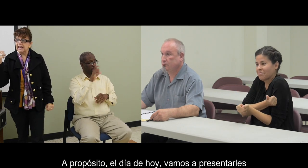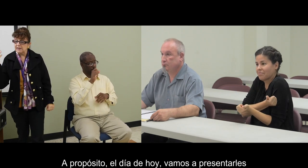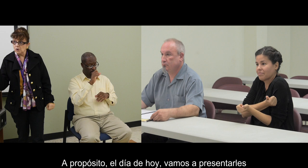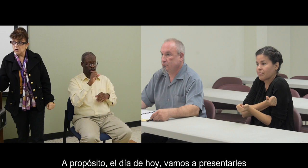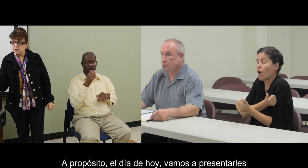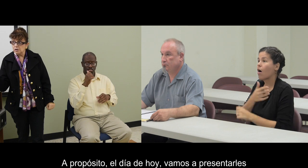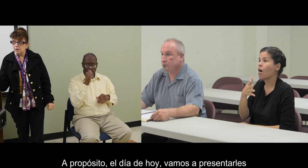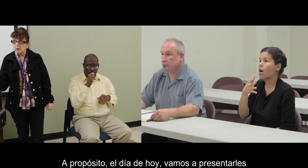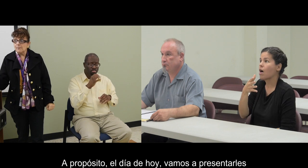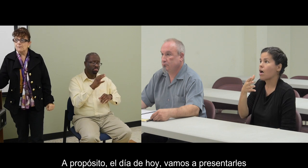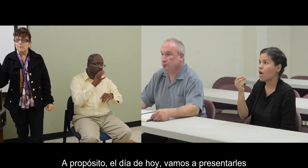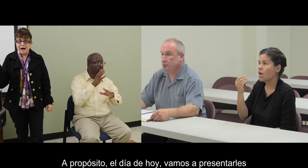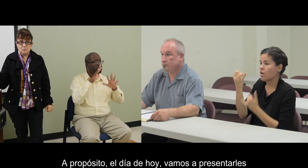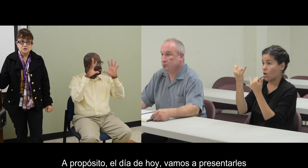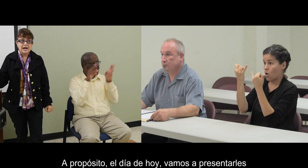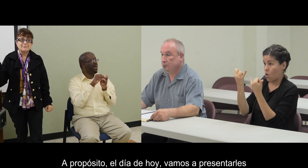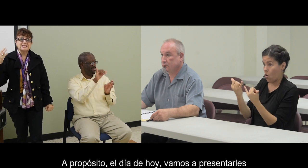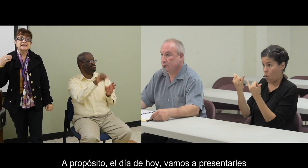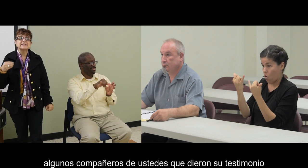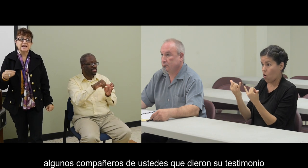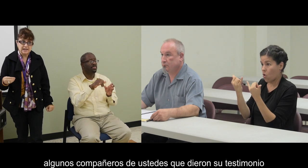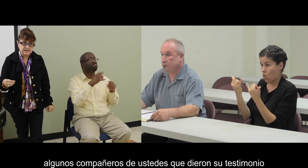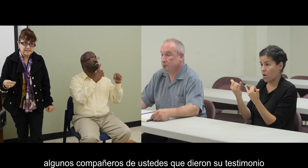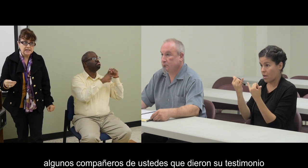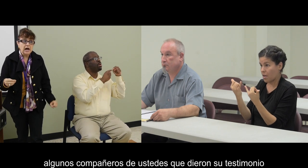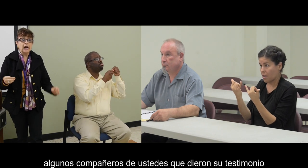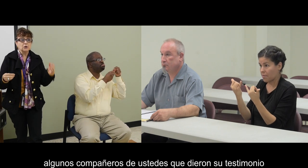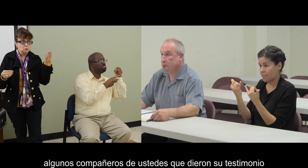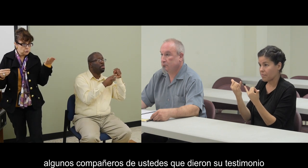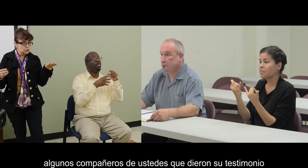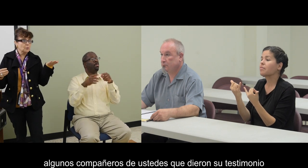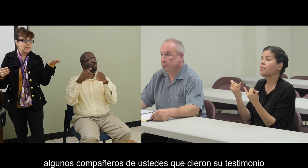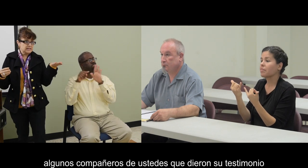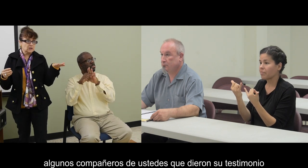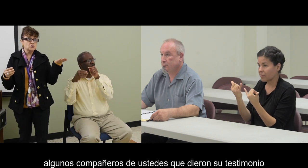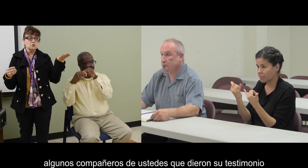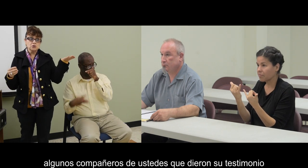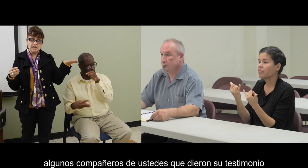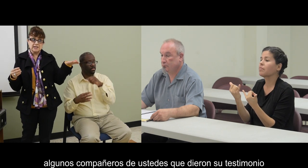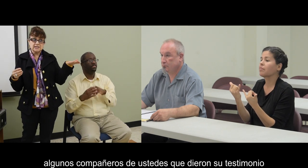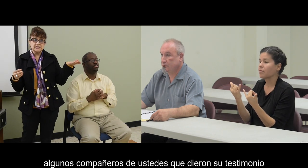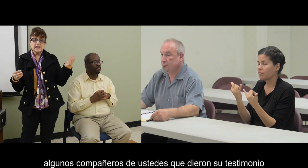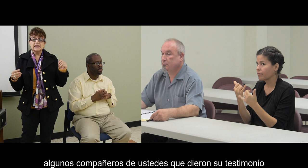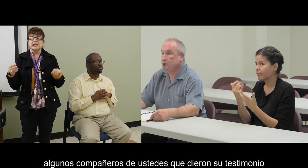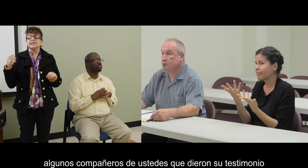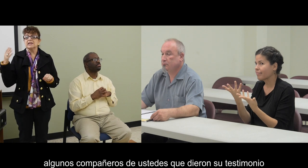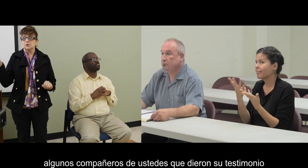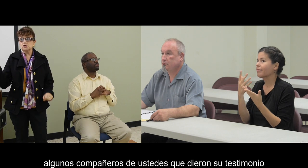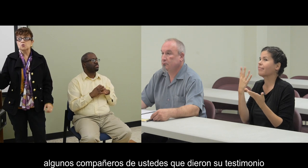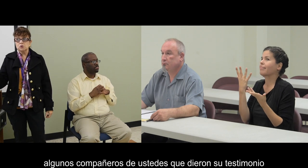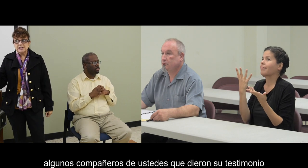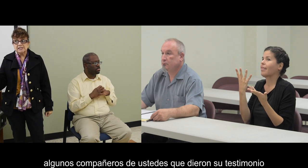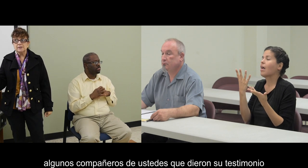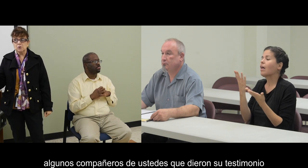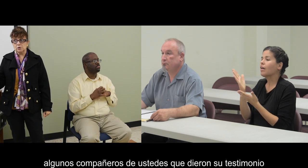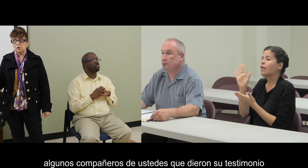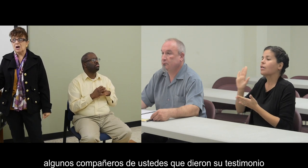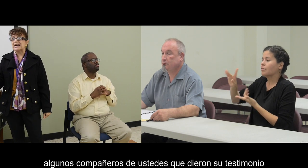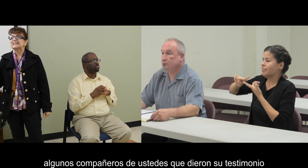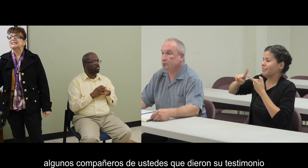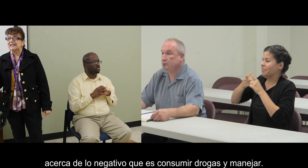el día de hoy vamos a presentarles a algunos compañeros de ustedes que dieron su